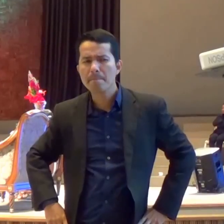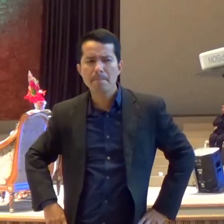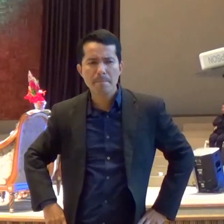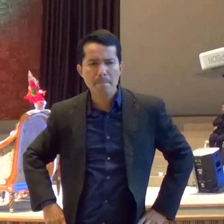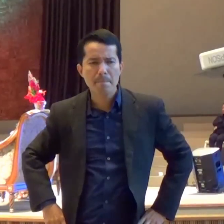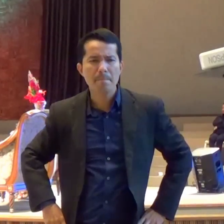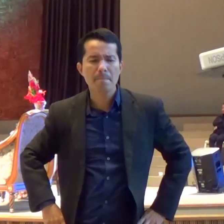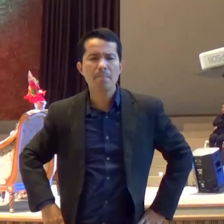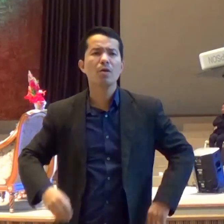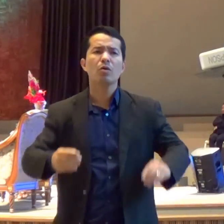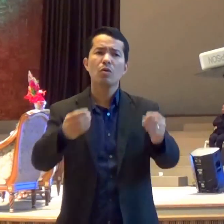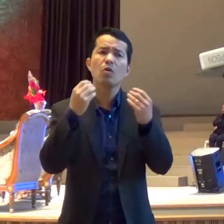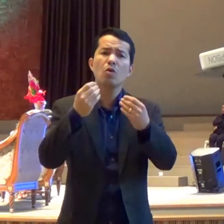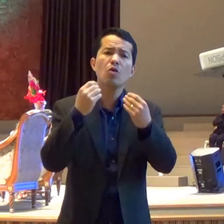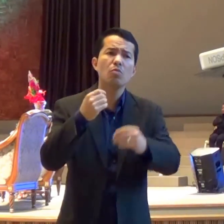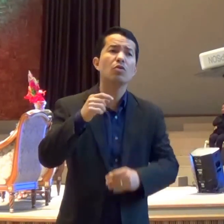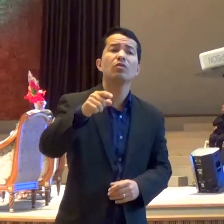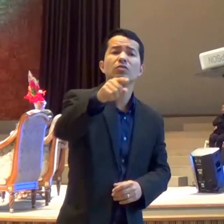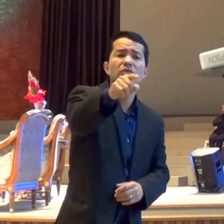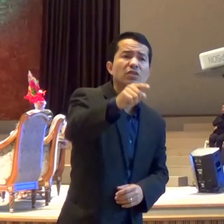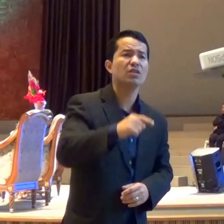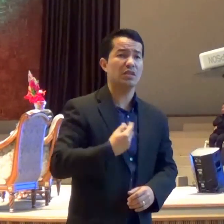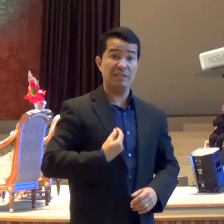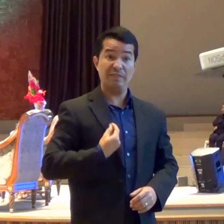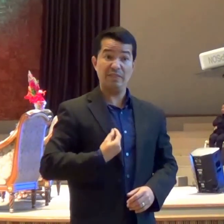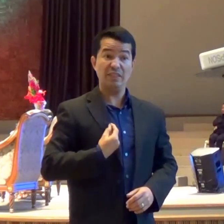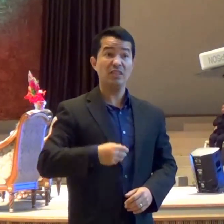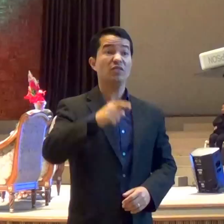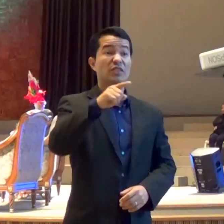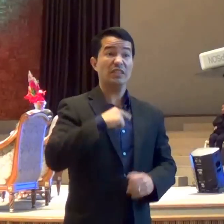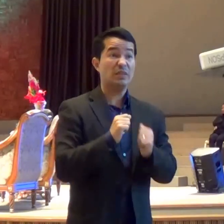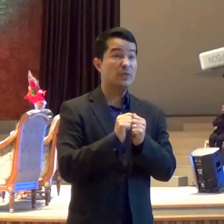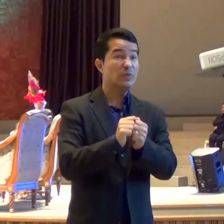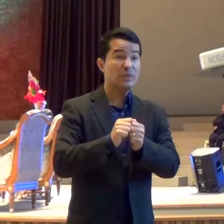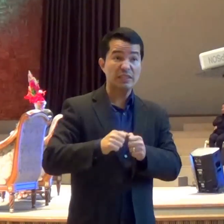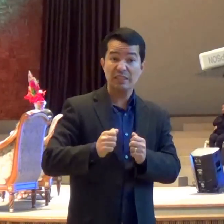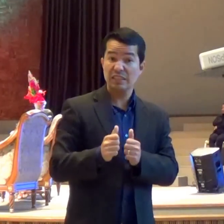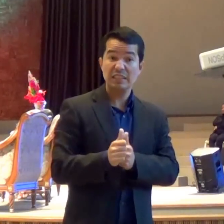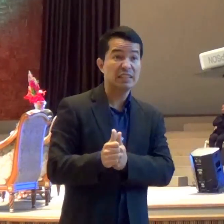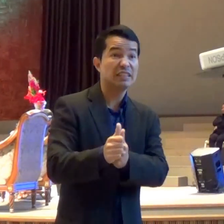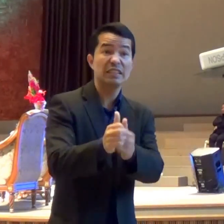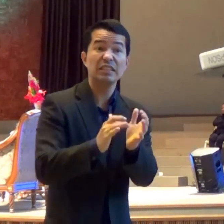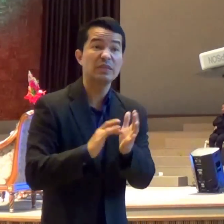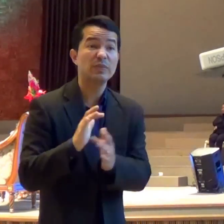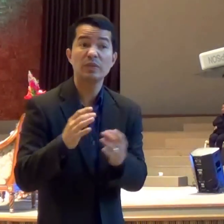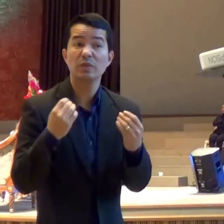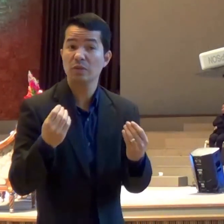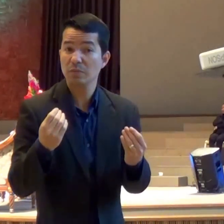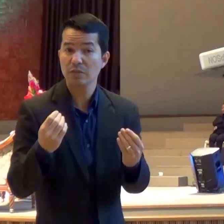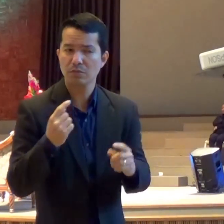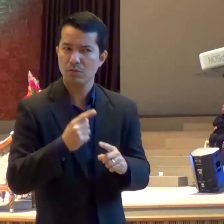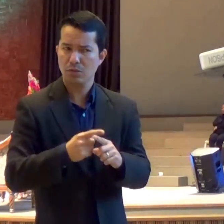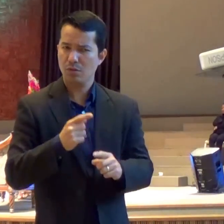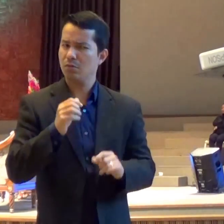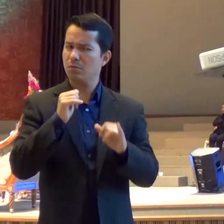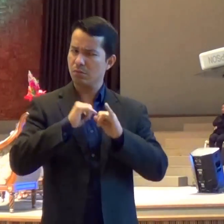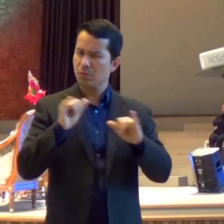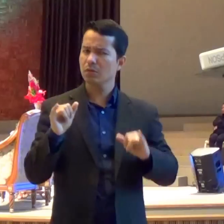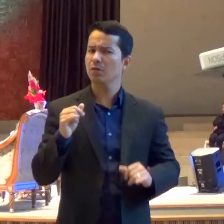Como é que está O teu Caminhar Porque Eu e você Sabemos E Deus Também